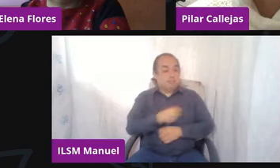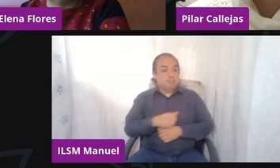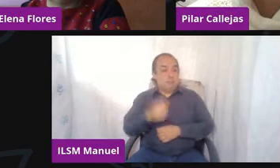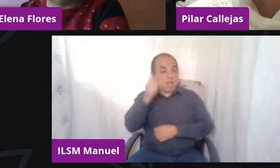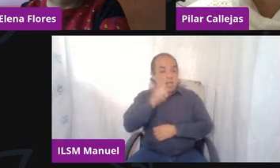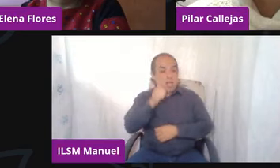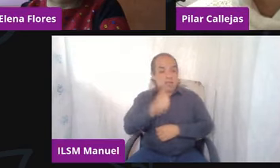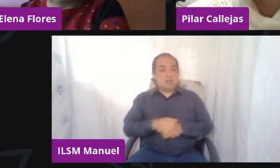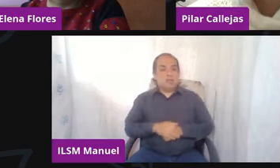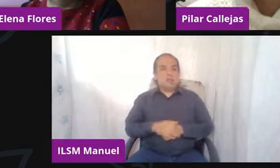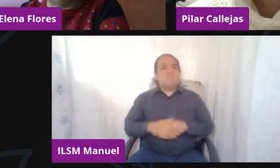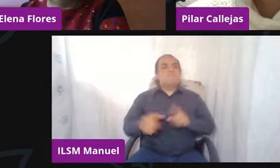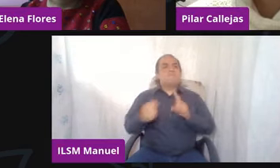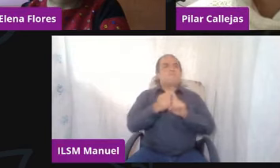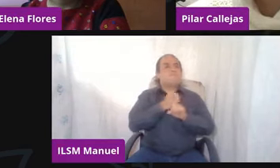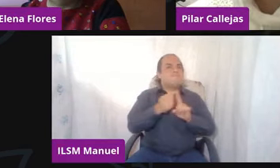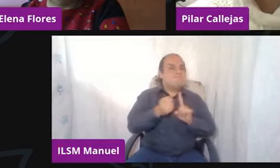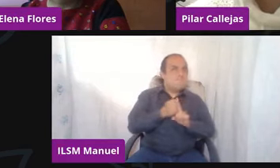irritable.